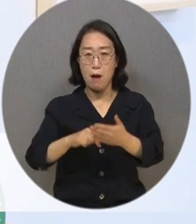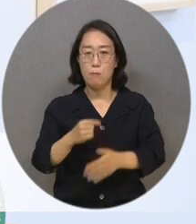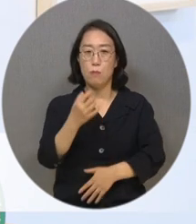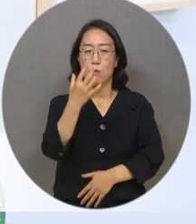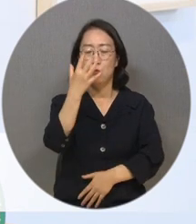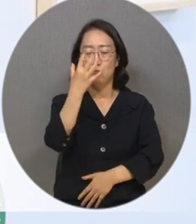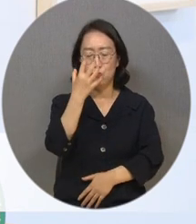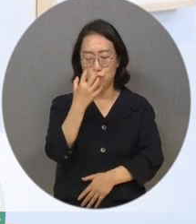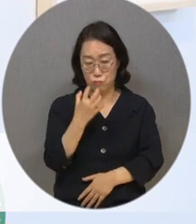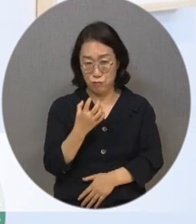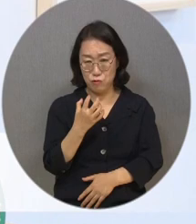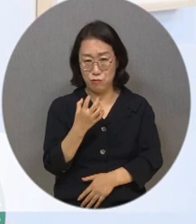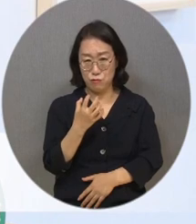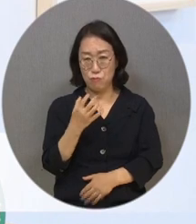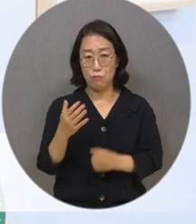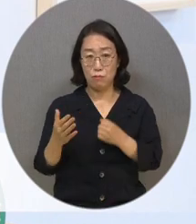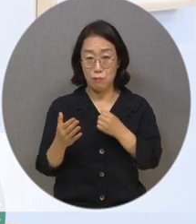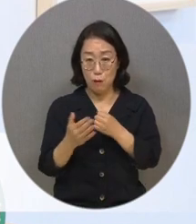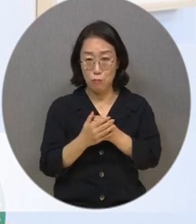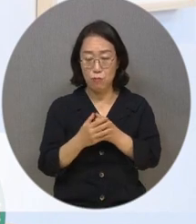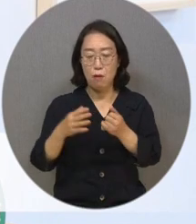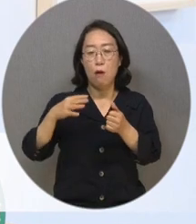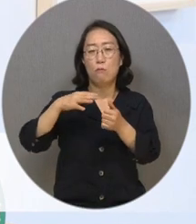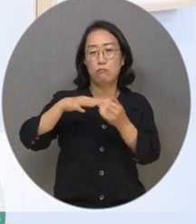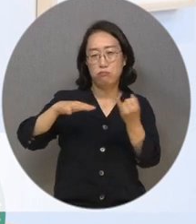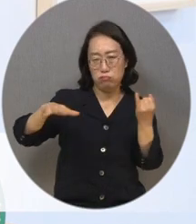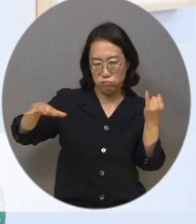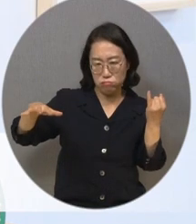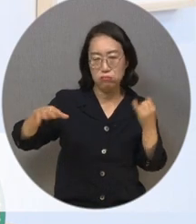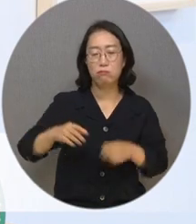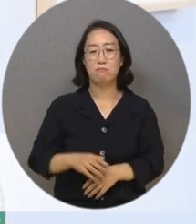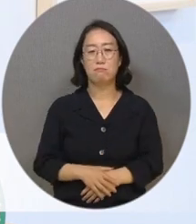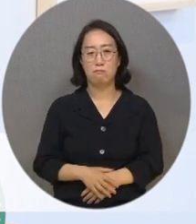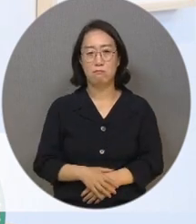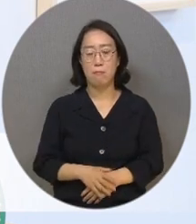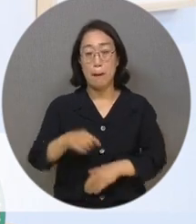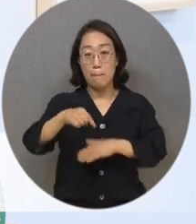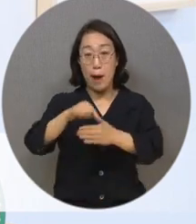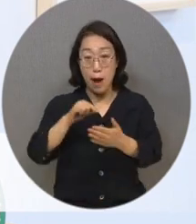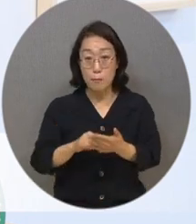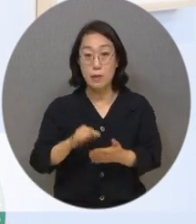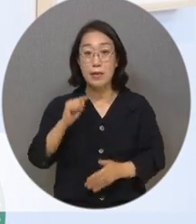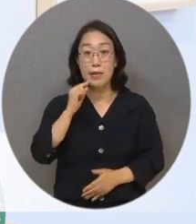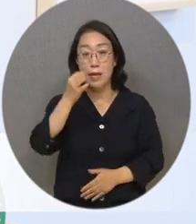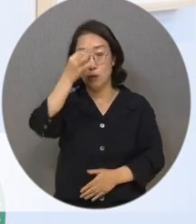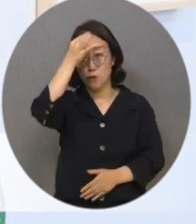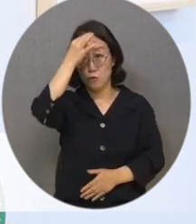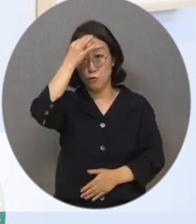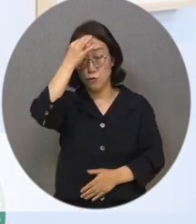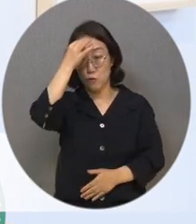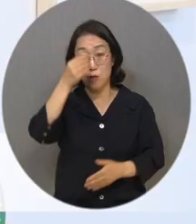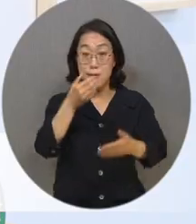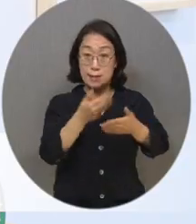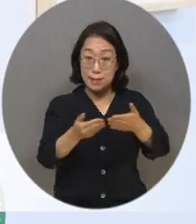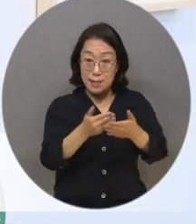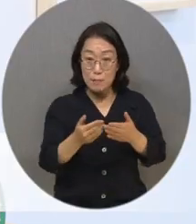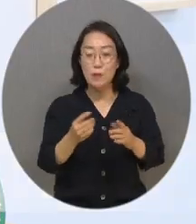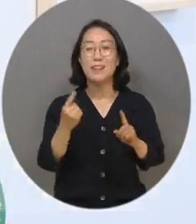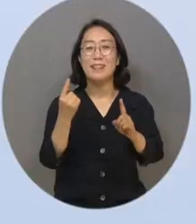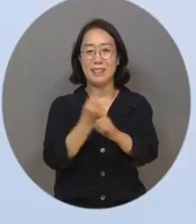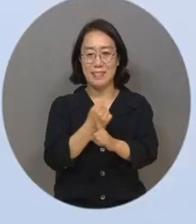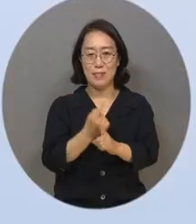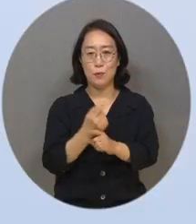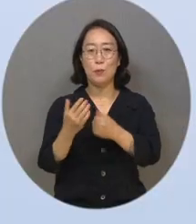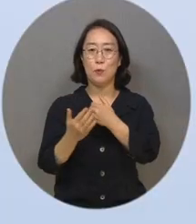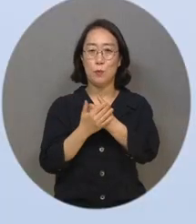우울증의 왕따를 당했습니다. 그래서 제 마음을 예술로 치료하고 있었습니다.